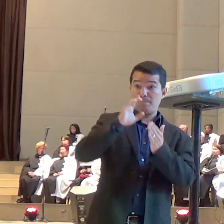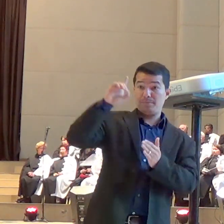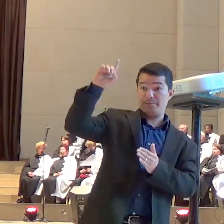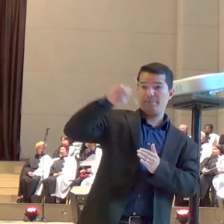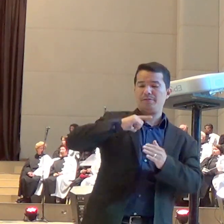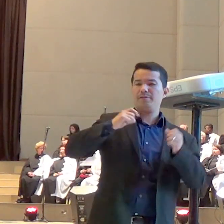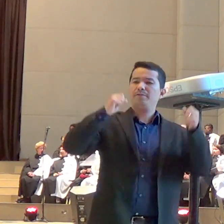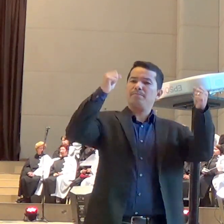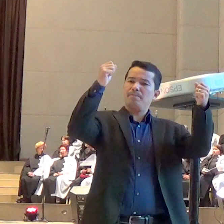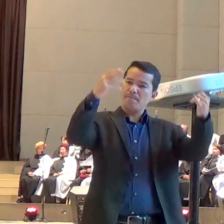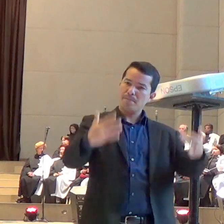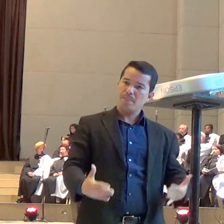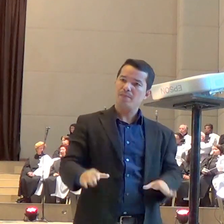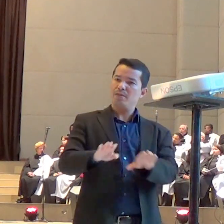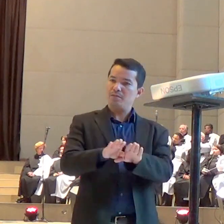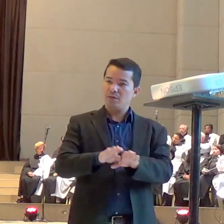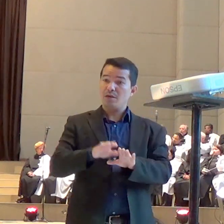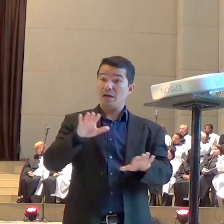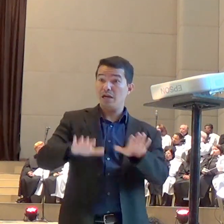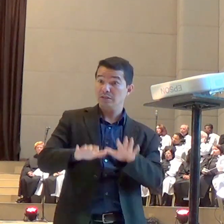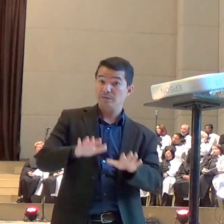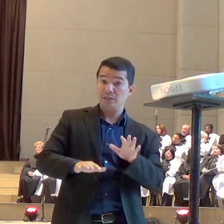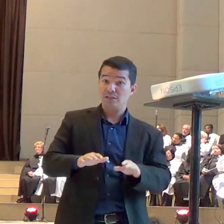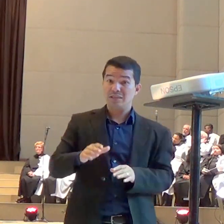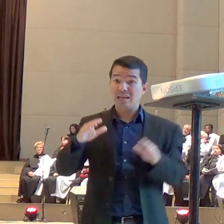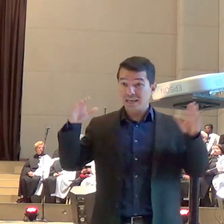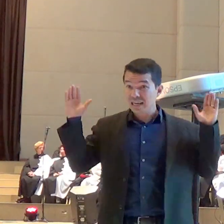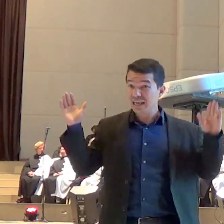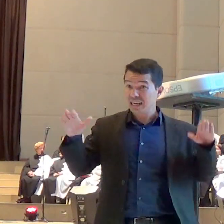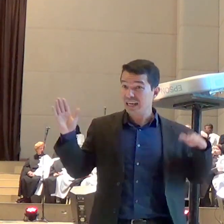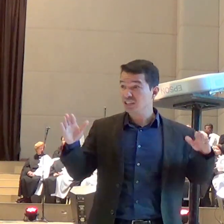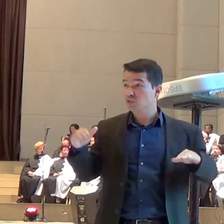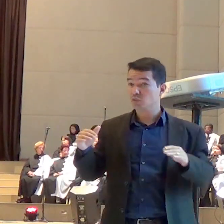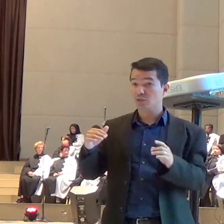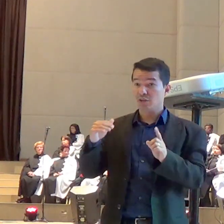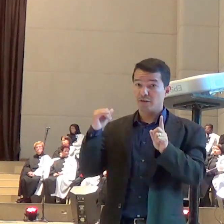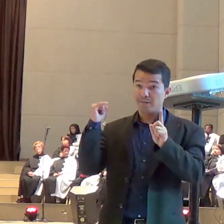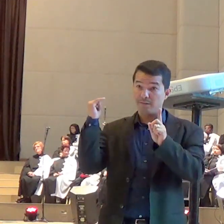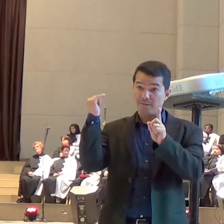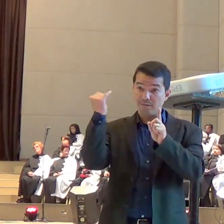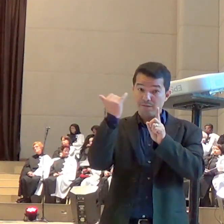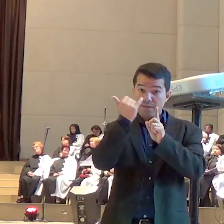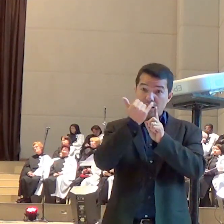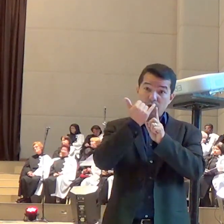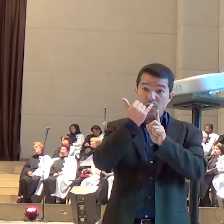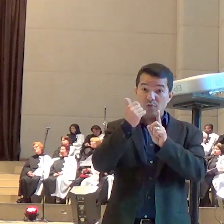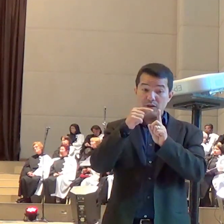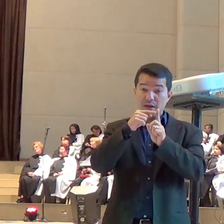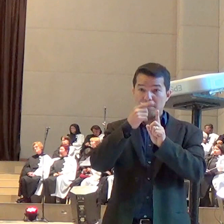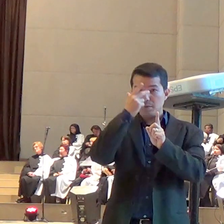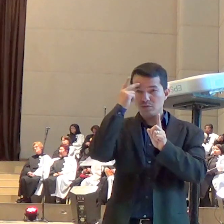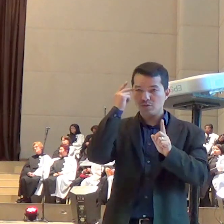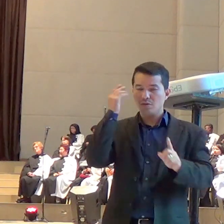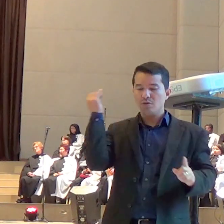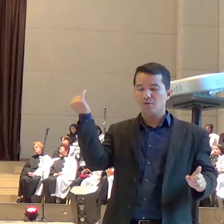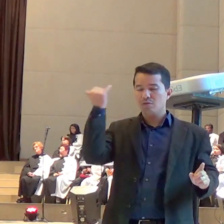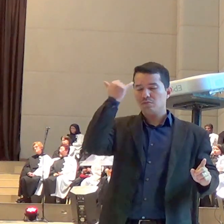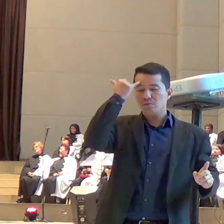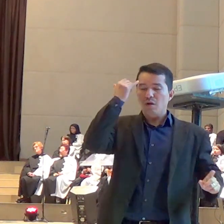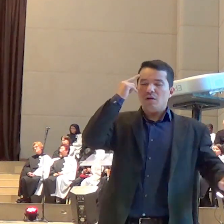os anjos falaram através de sonhos. E Deus, então, revelou a sua